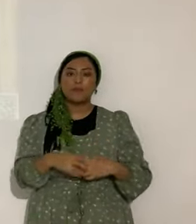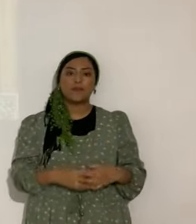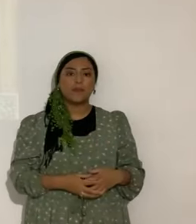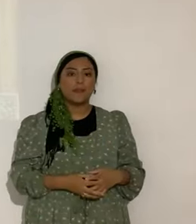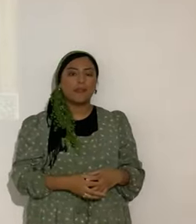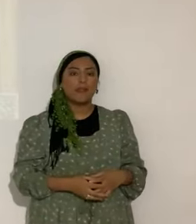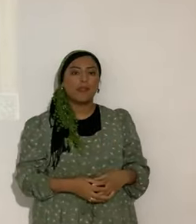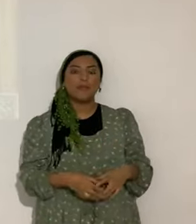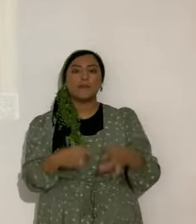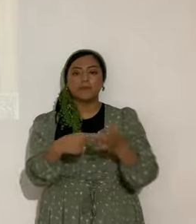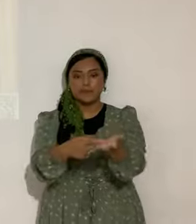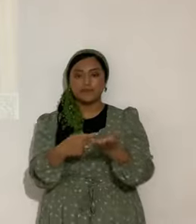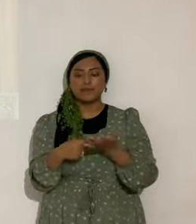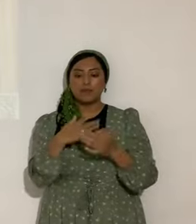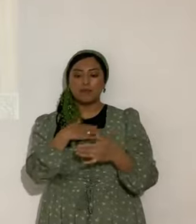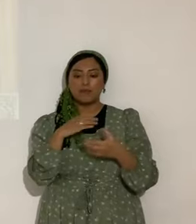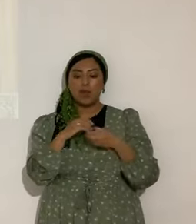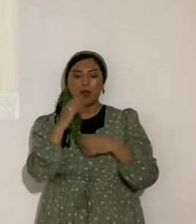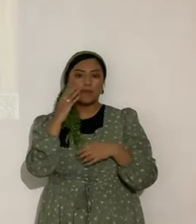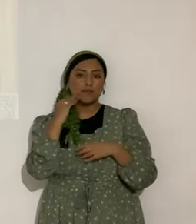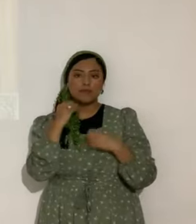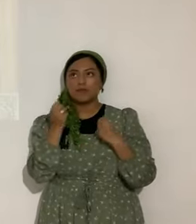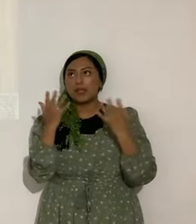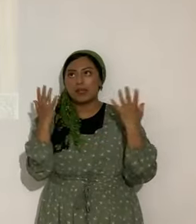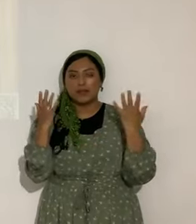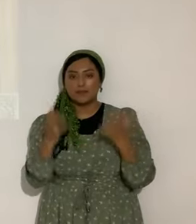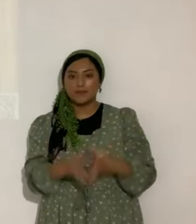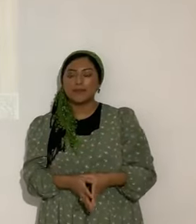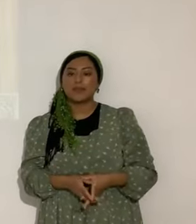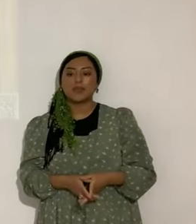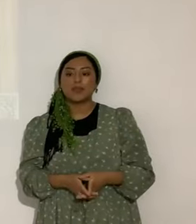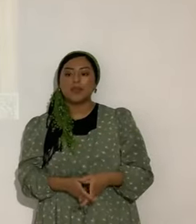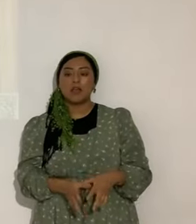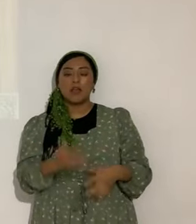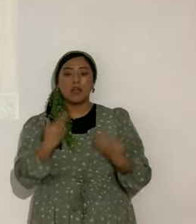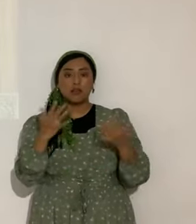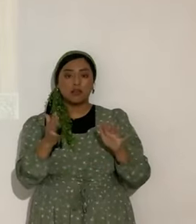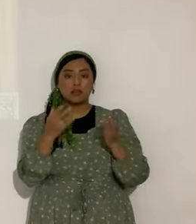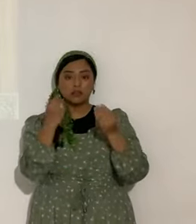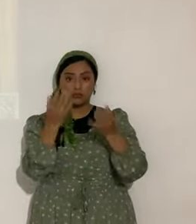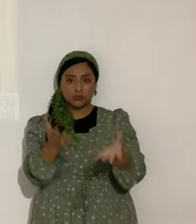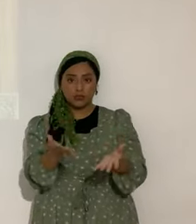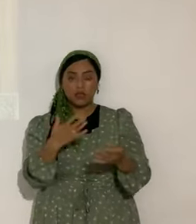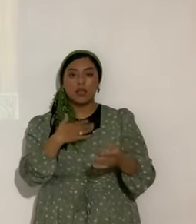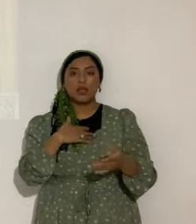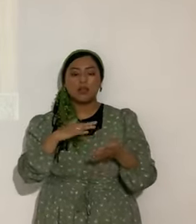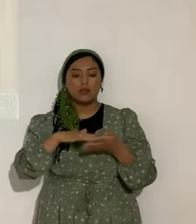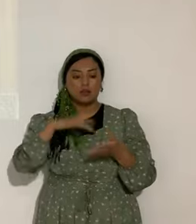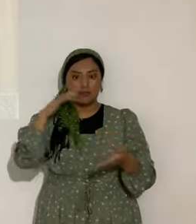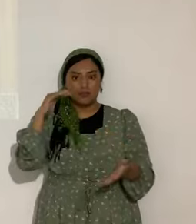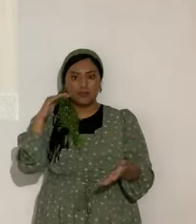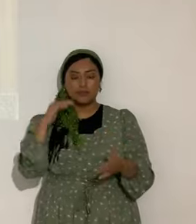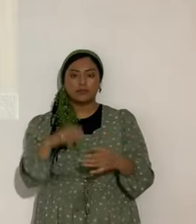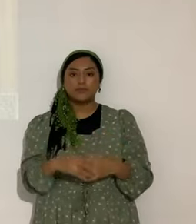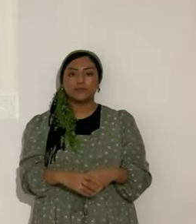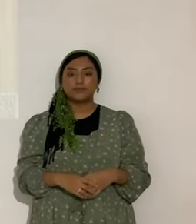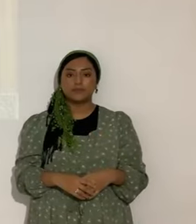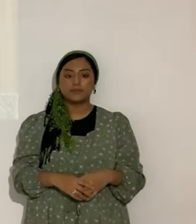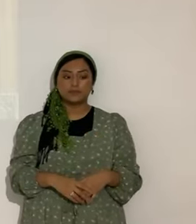Les platico una experiencia de tantas. Yo ya les dije que estudié psiquiatría. El que no